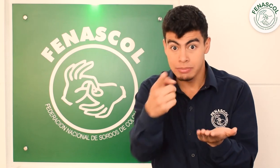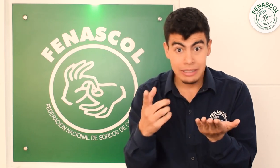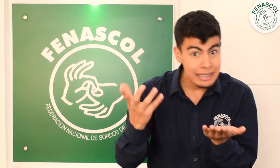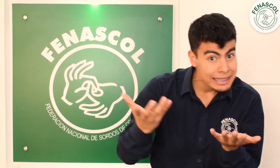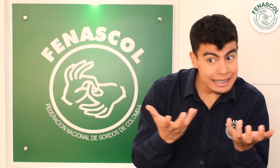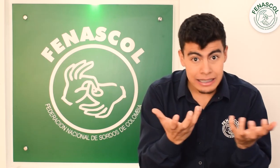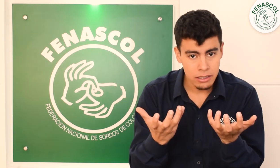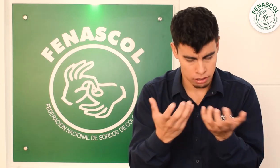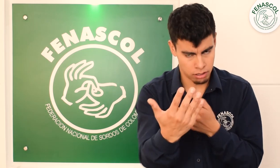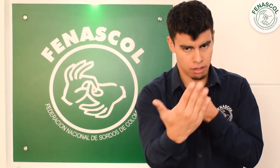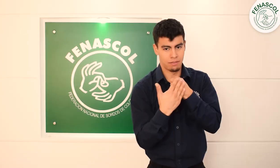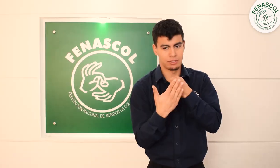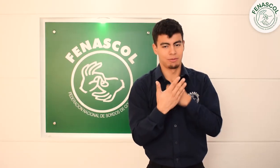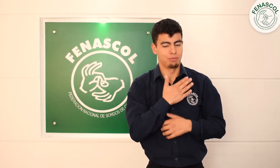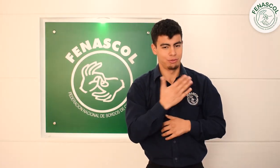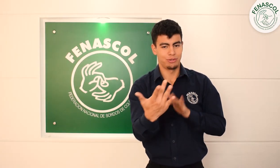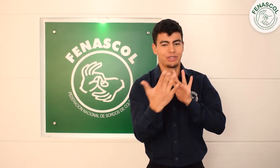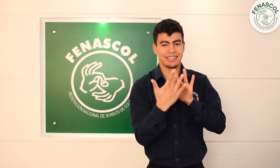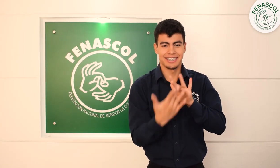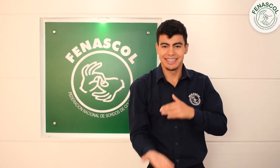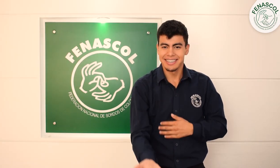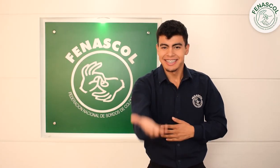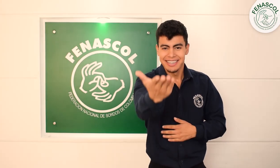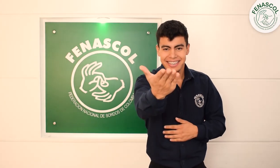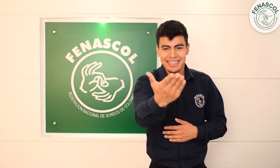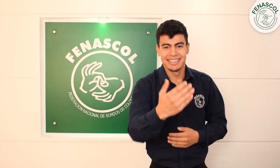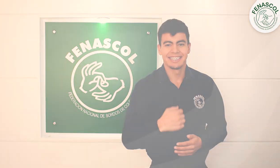Comunícate con nosotros. Con gusto atenderemos tu solicitud.